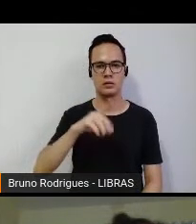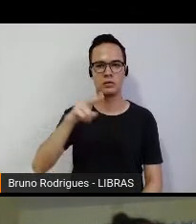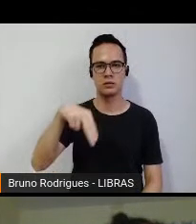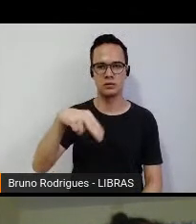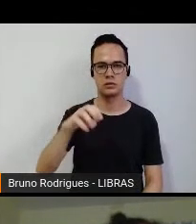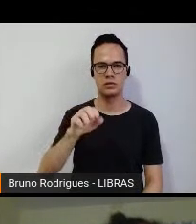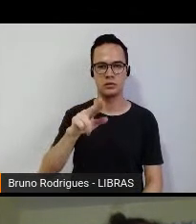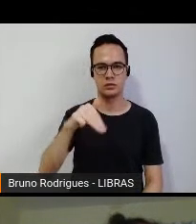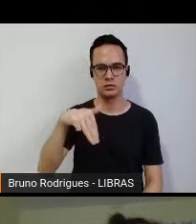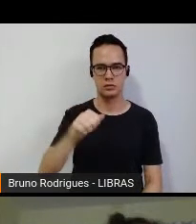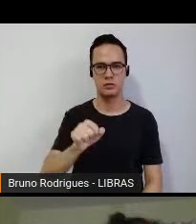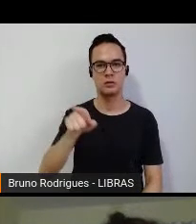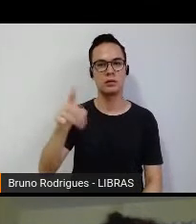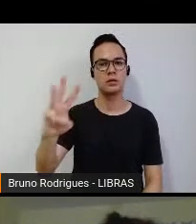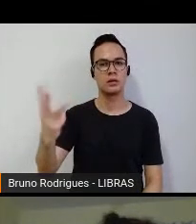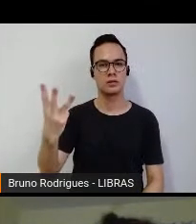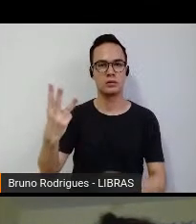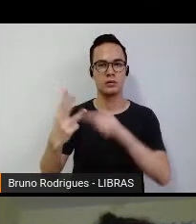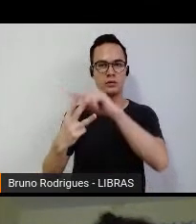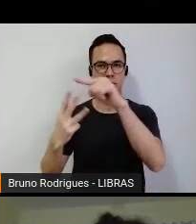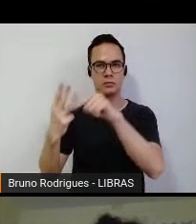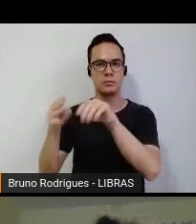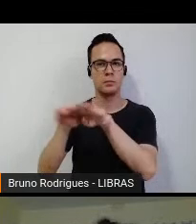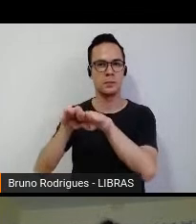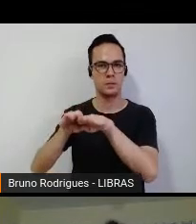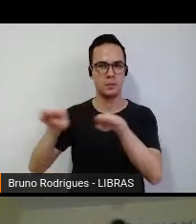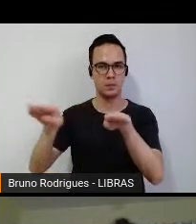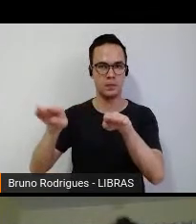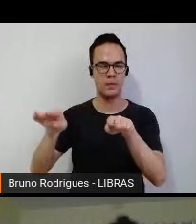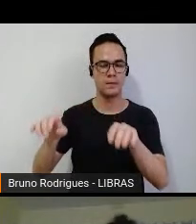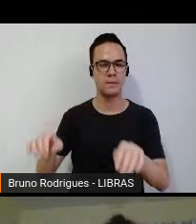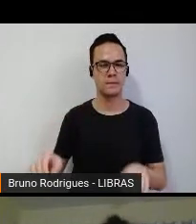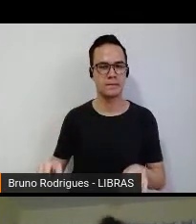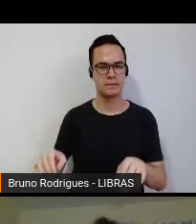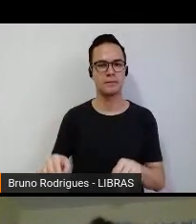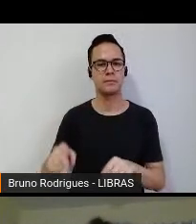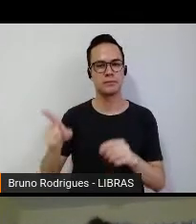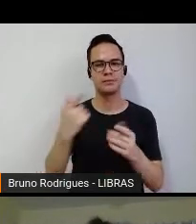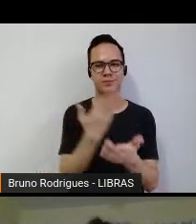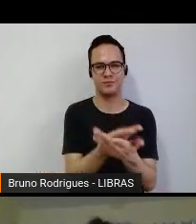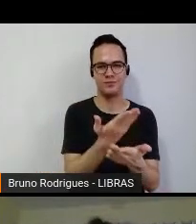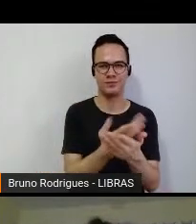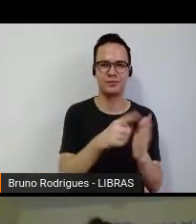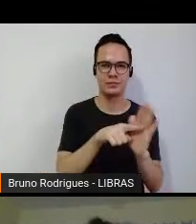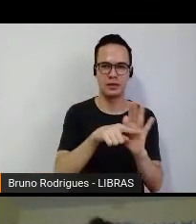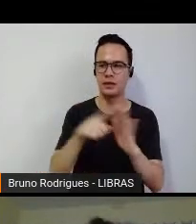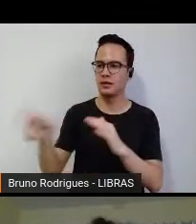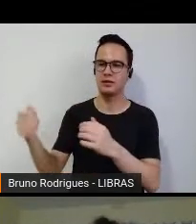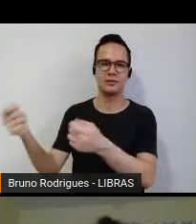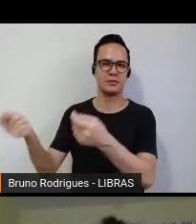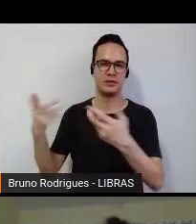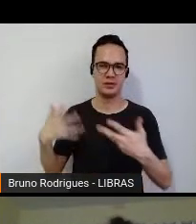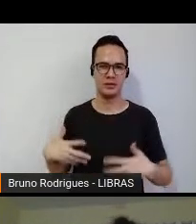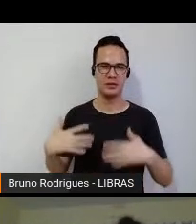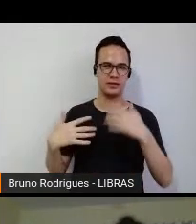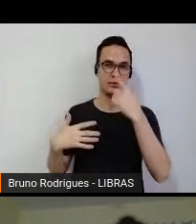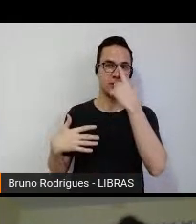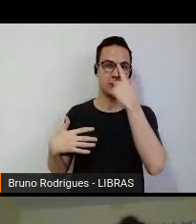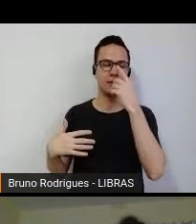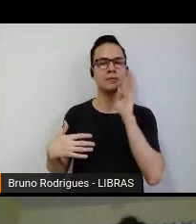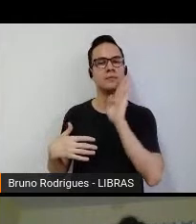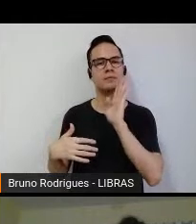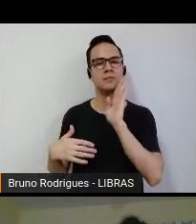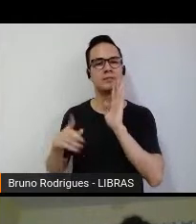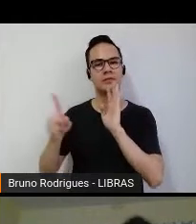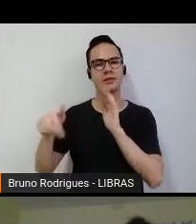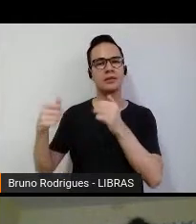essas três foram depoentes desse, desse, dessa tese, e, é, interessante, um dos dados